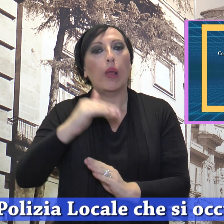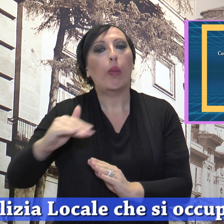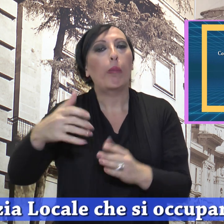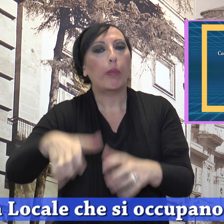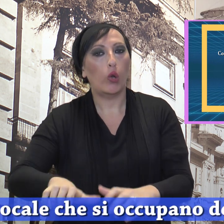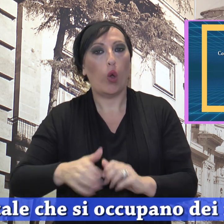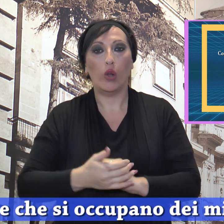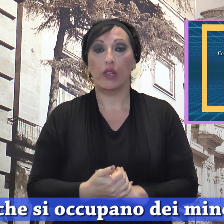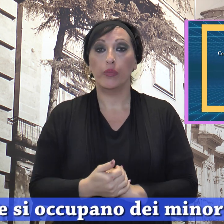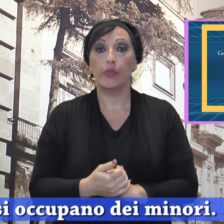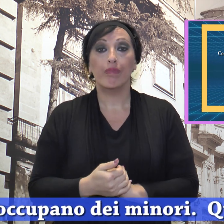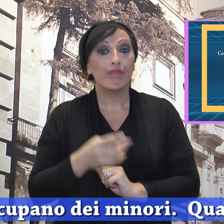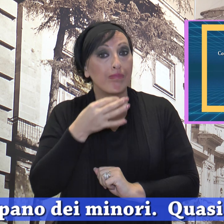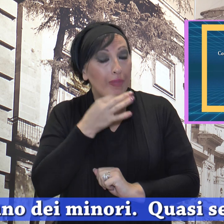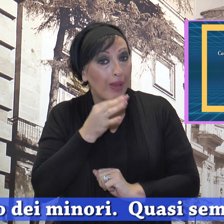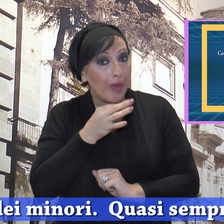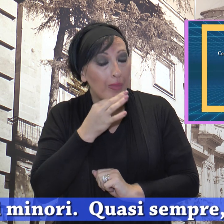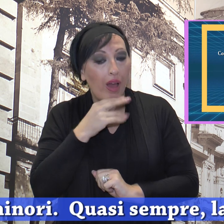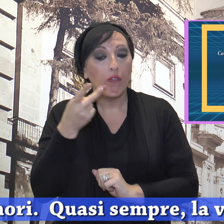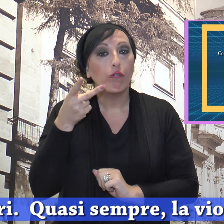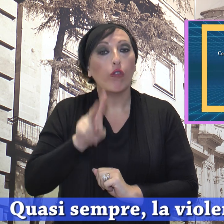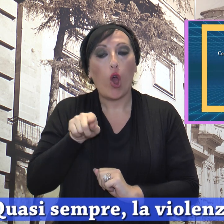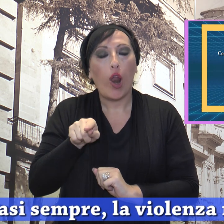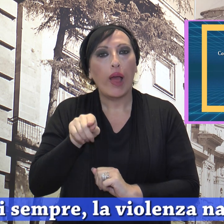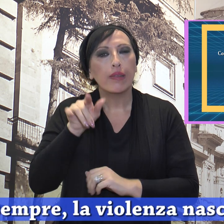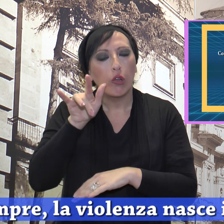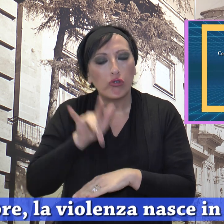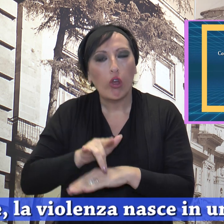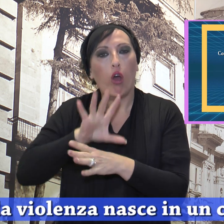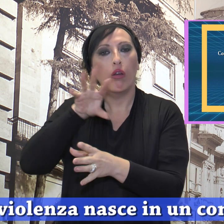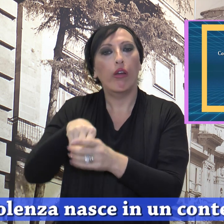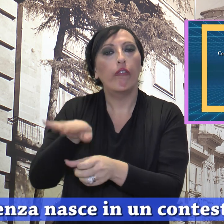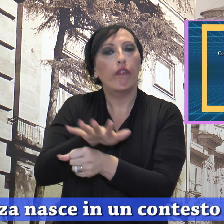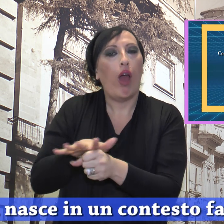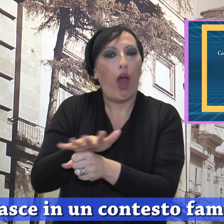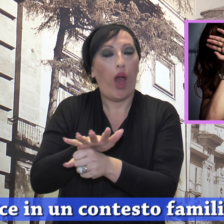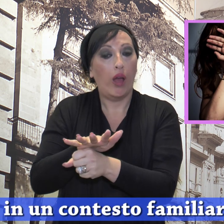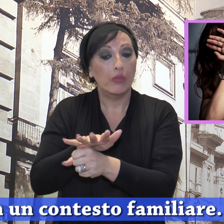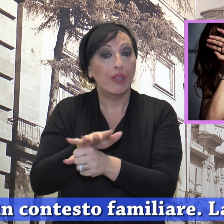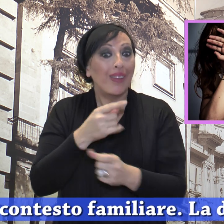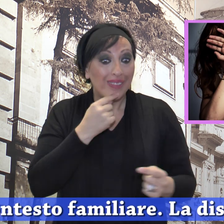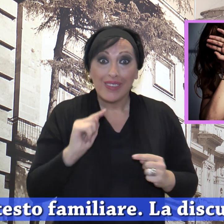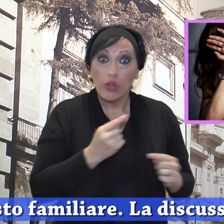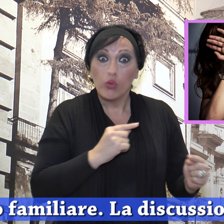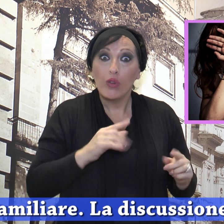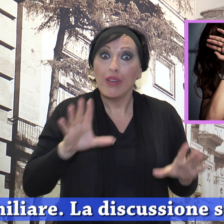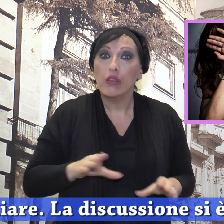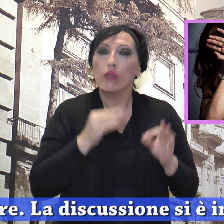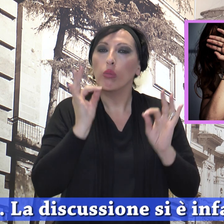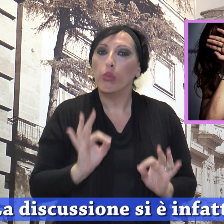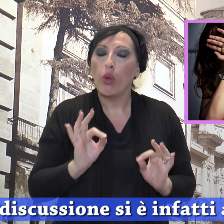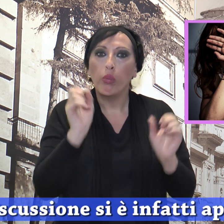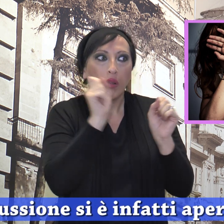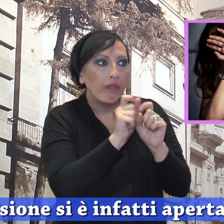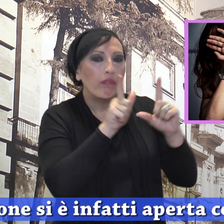Quasi sempre la violenza nasce in un contesto familiare. La discussione si è infatti aperta con il toccante video